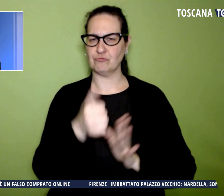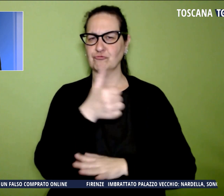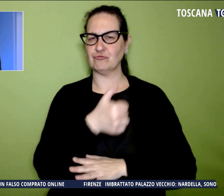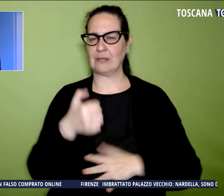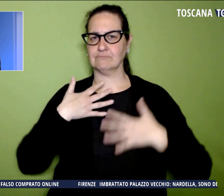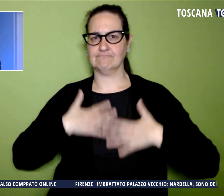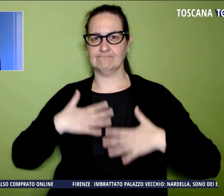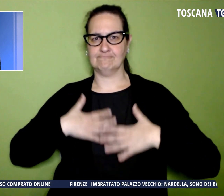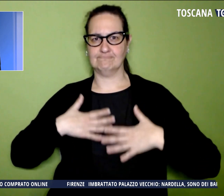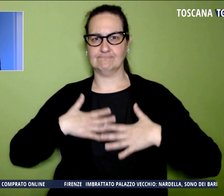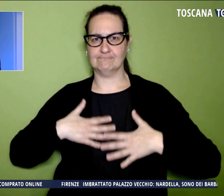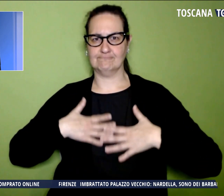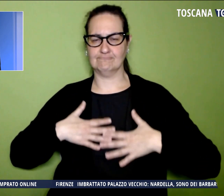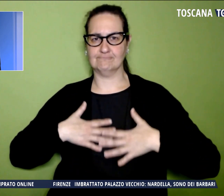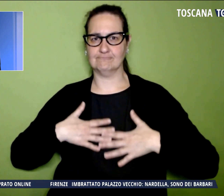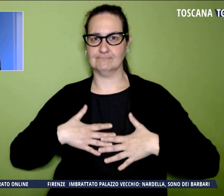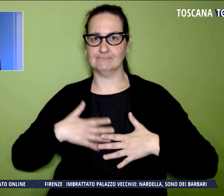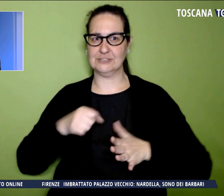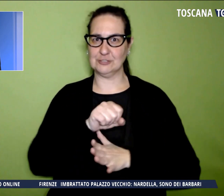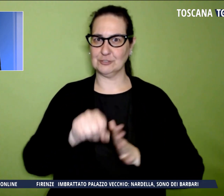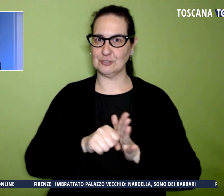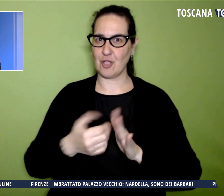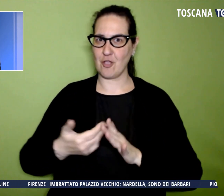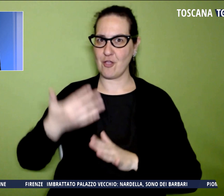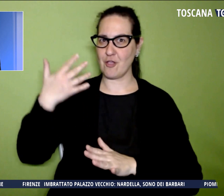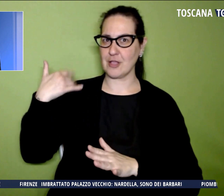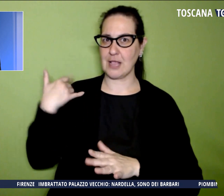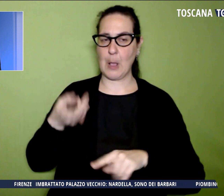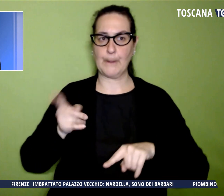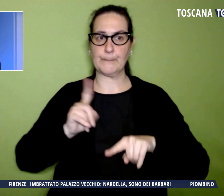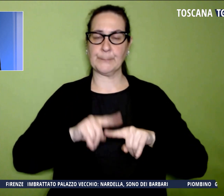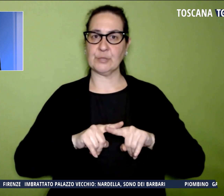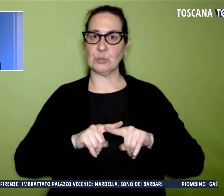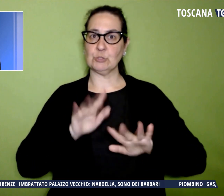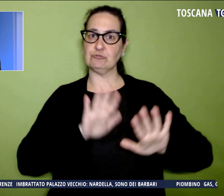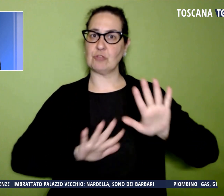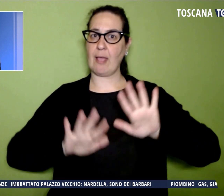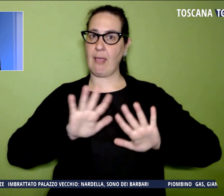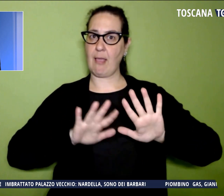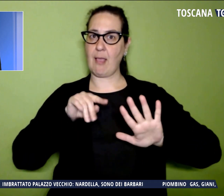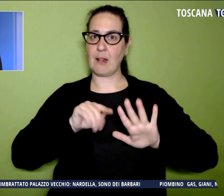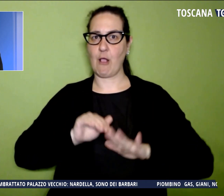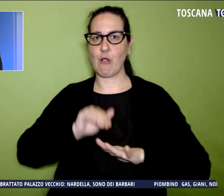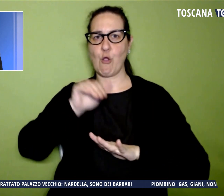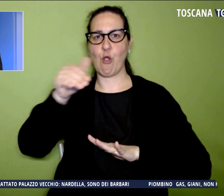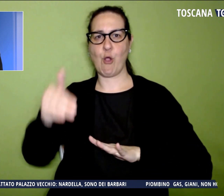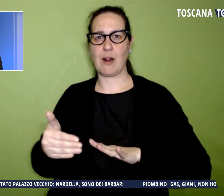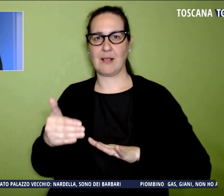'epoca tornano le suggestive scene recitate sulla collina del Calvario.